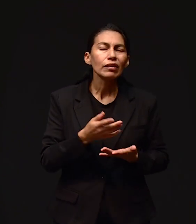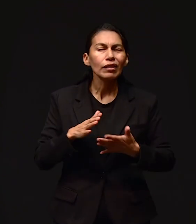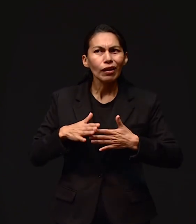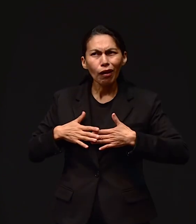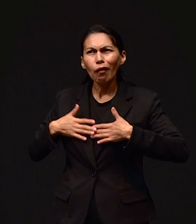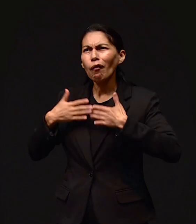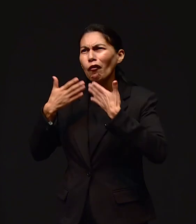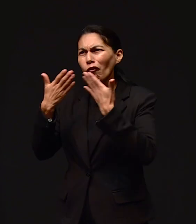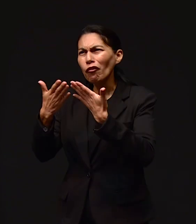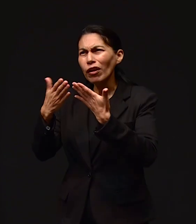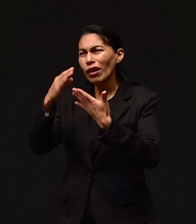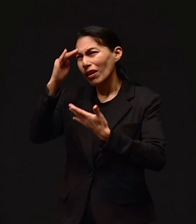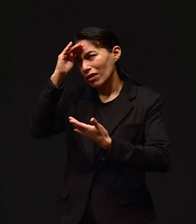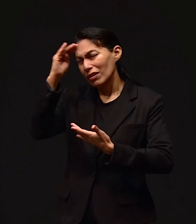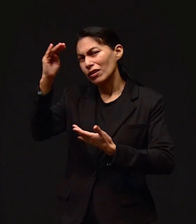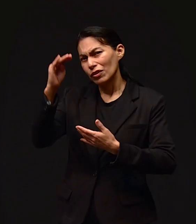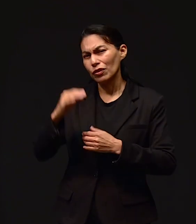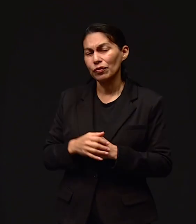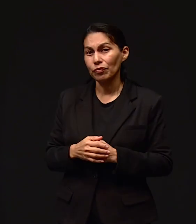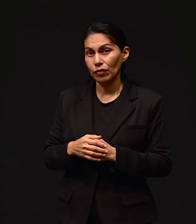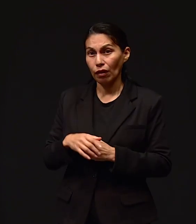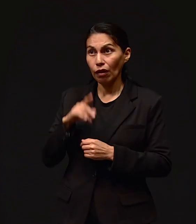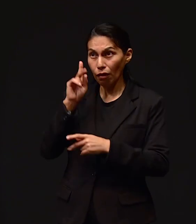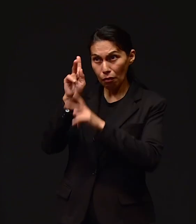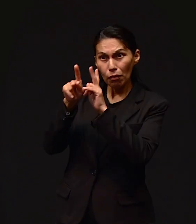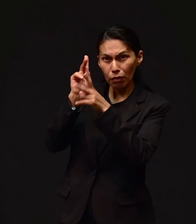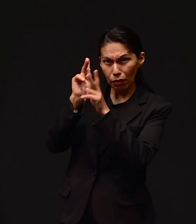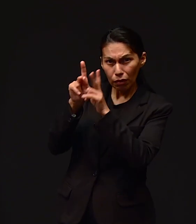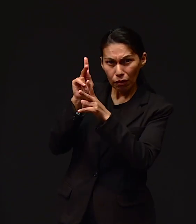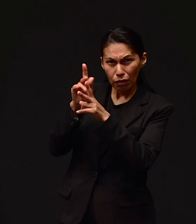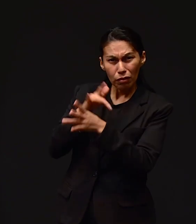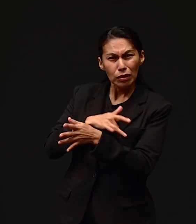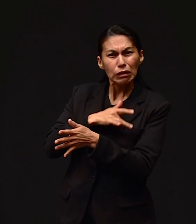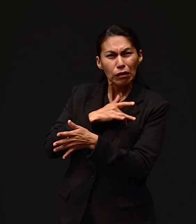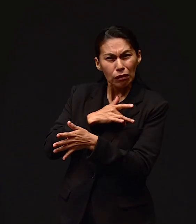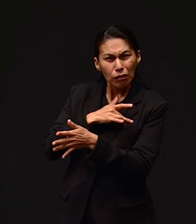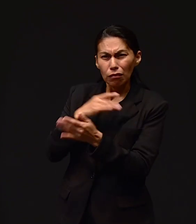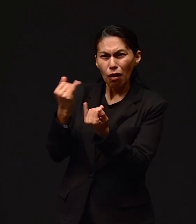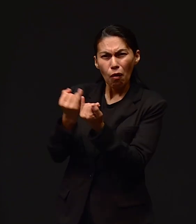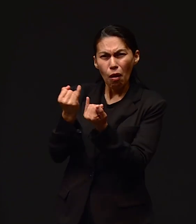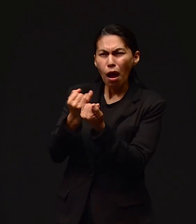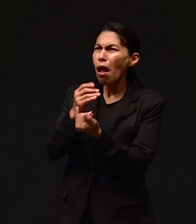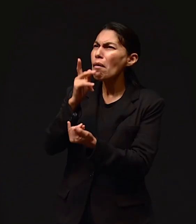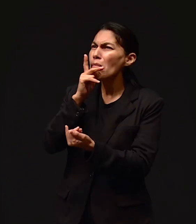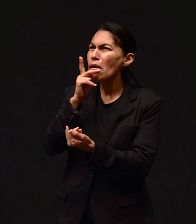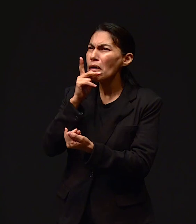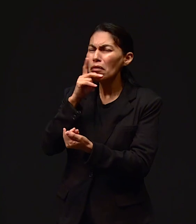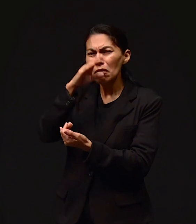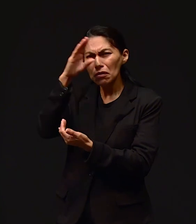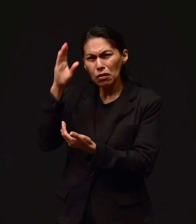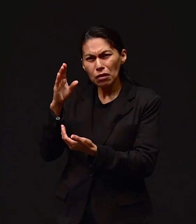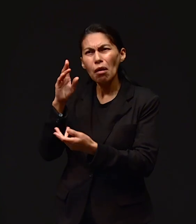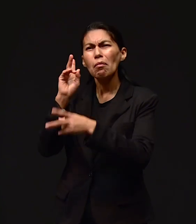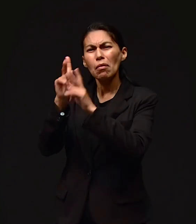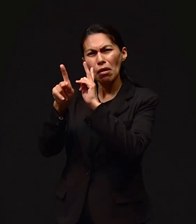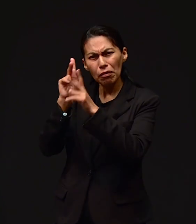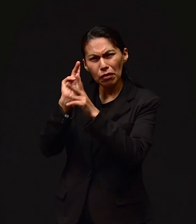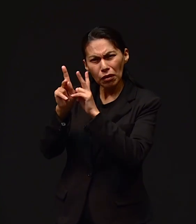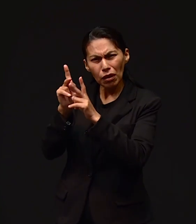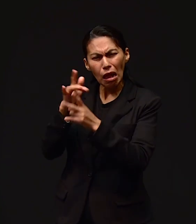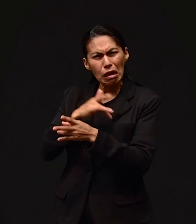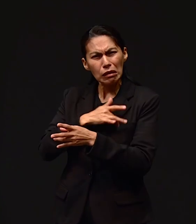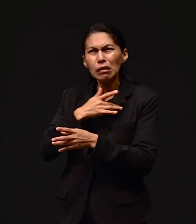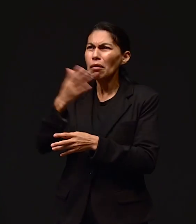Que confíe en el Señor Y que le platique a él sus Como a su Padre Celestial